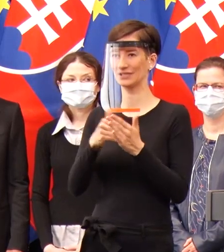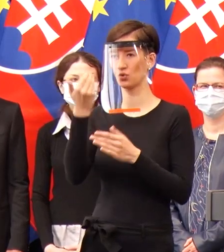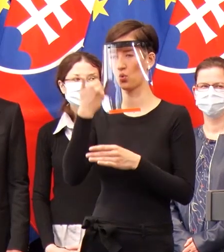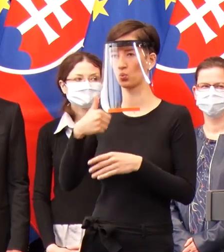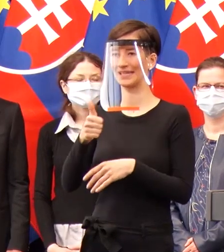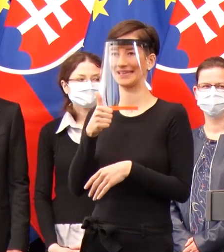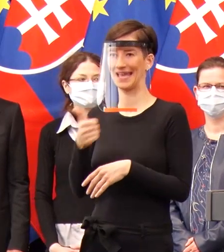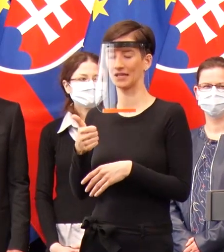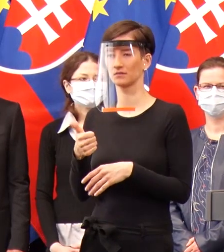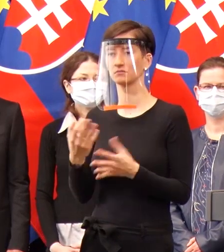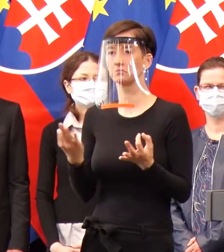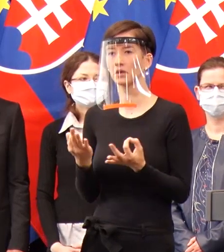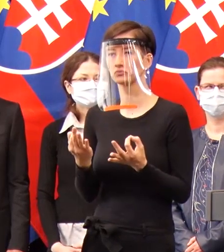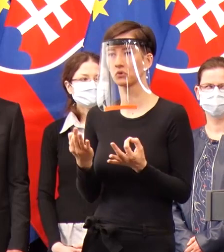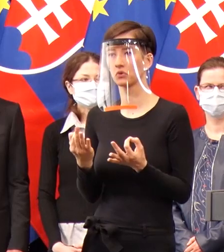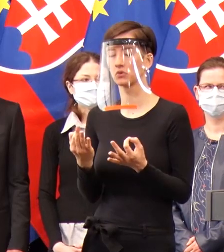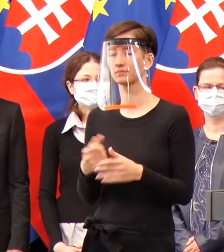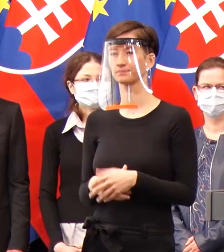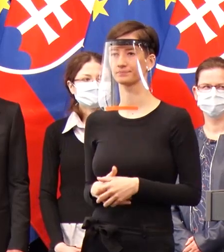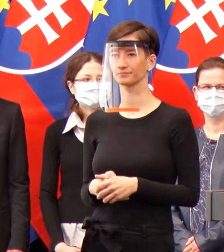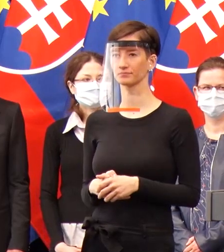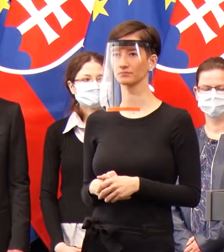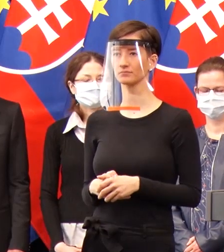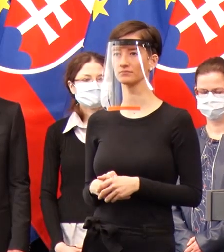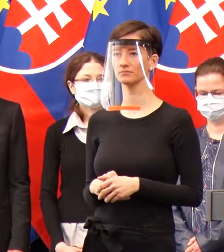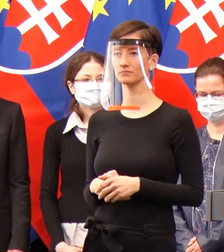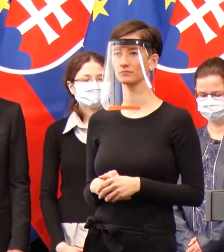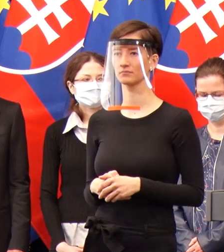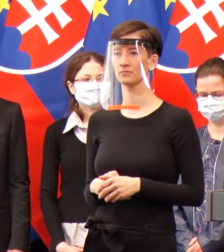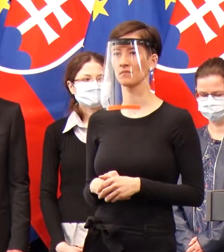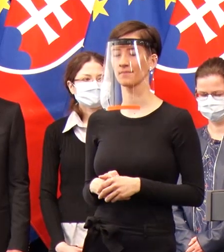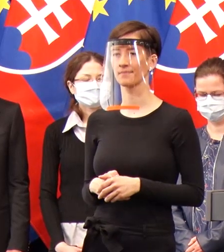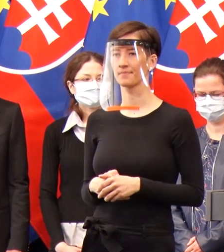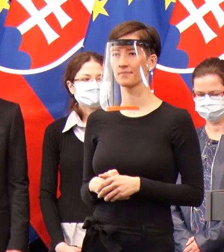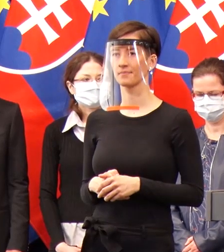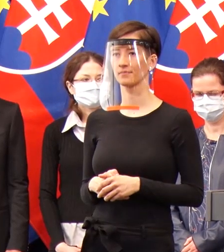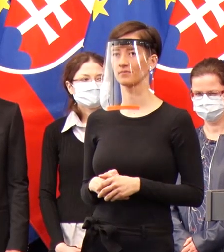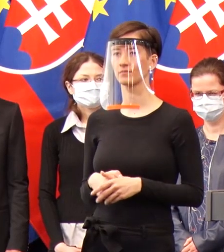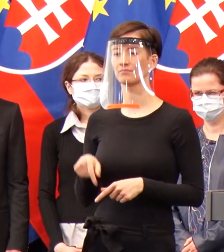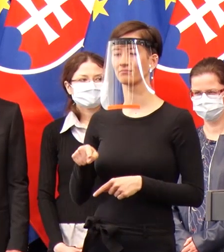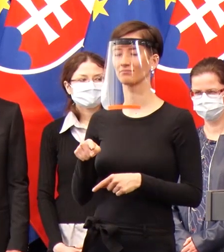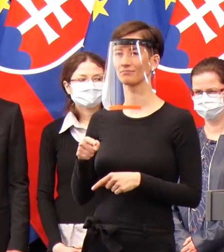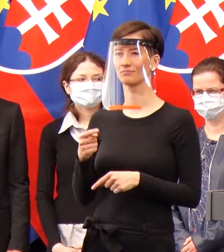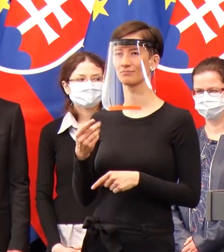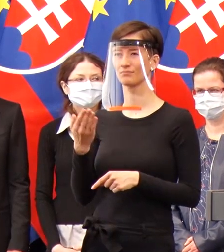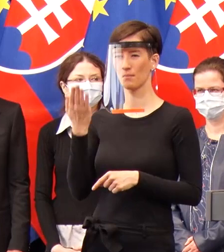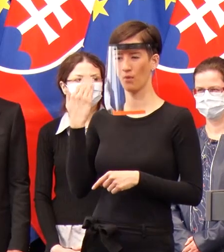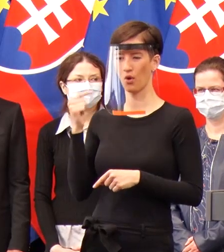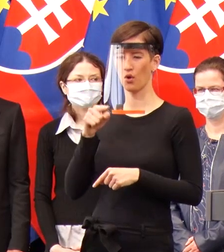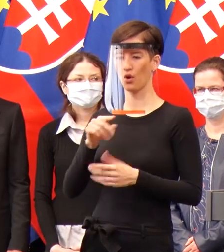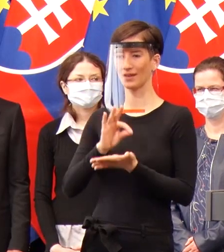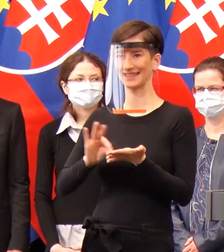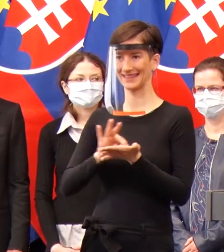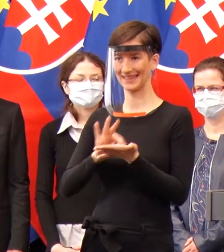Čo je problém? Pre dvomi týždňami, keď sme spustili tú akciu masívneho testovania, museli sme